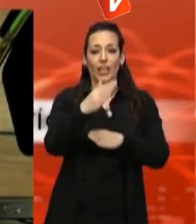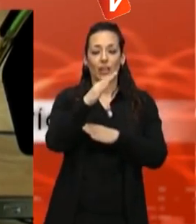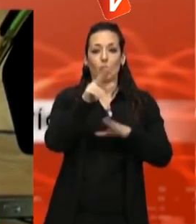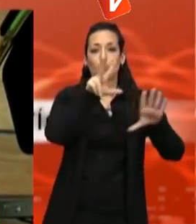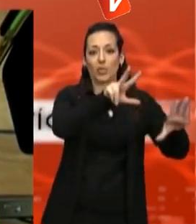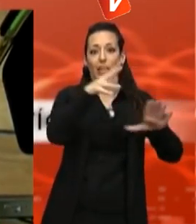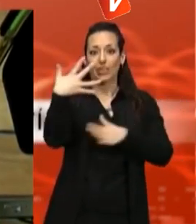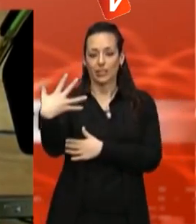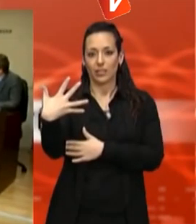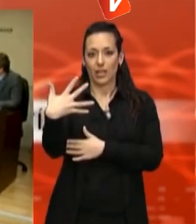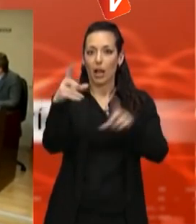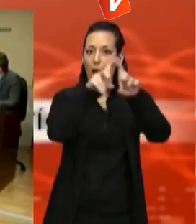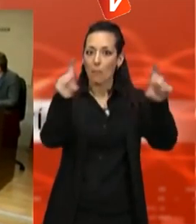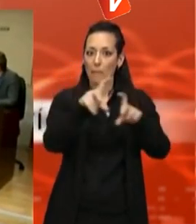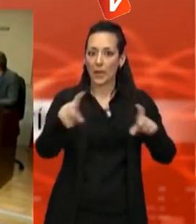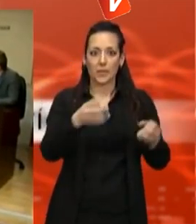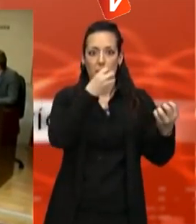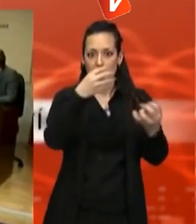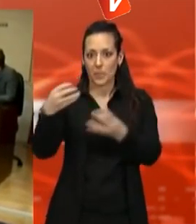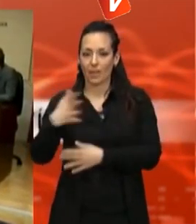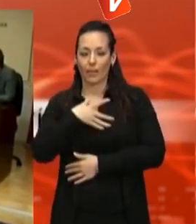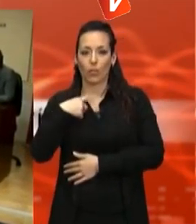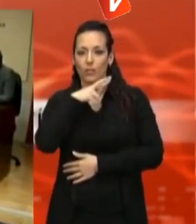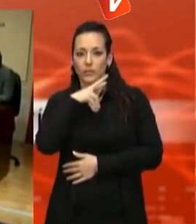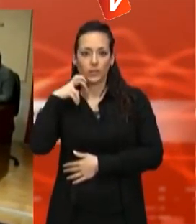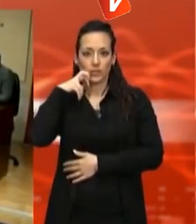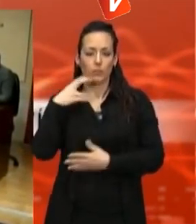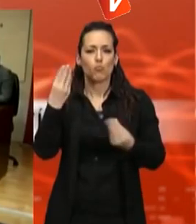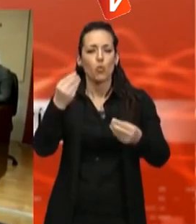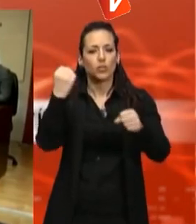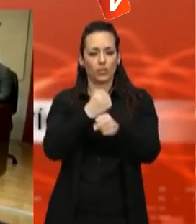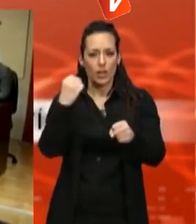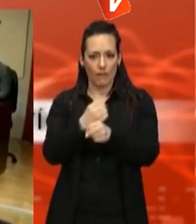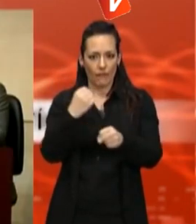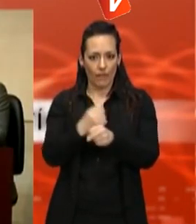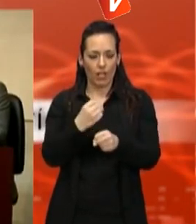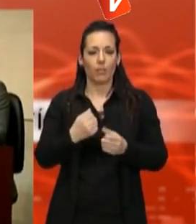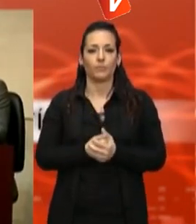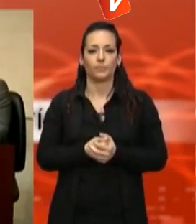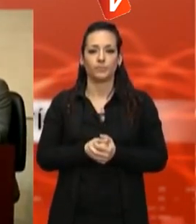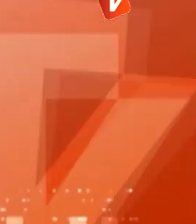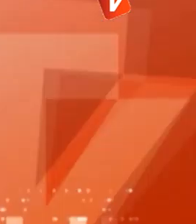el que ha suposat la preservació de 250 llocs de treball i una inversió induïda de 4,5 milions d'euros.